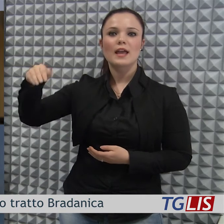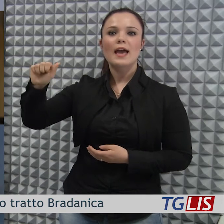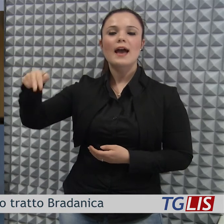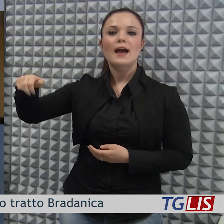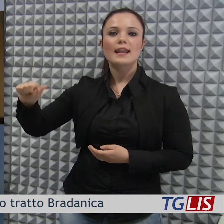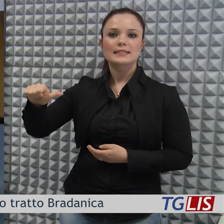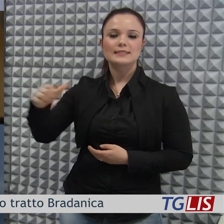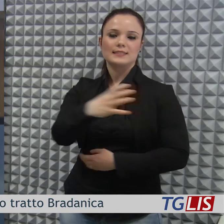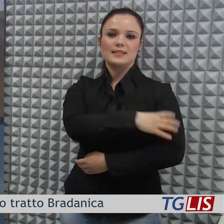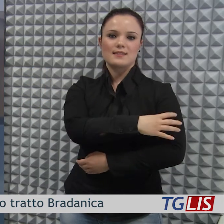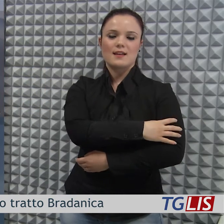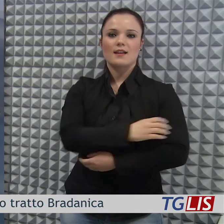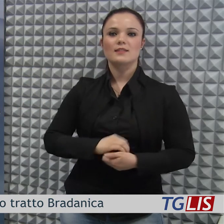Regione, ANAS e sindacati.